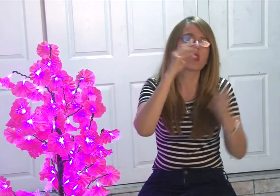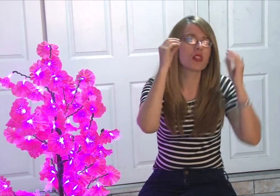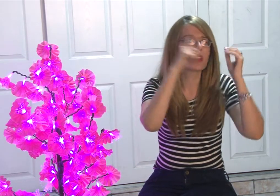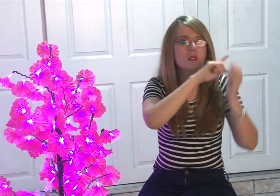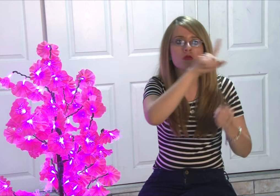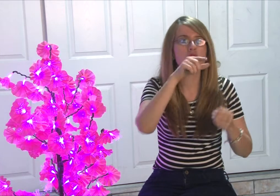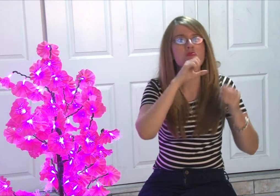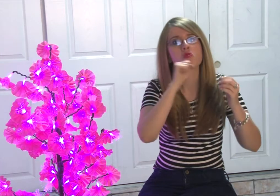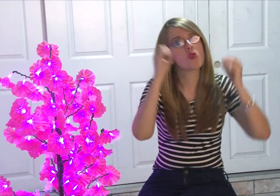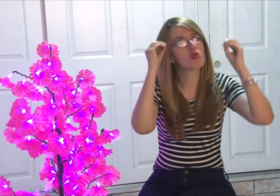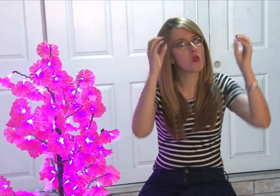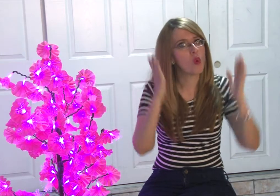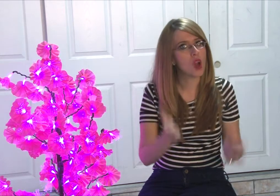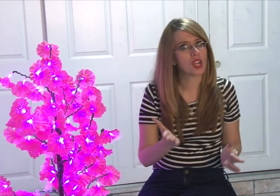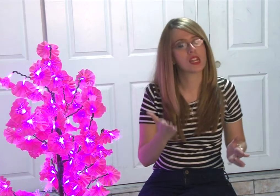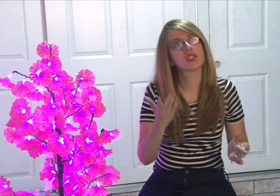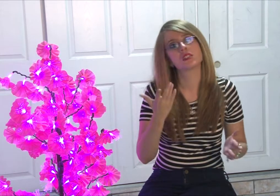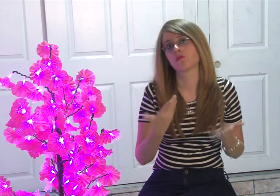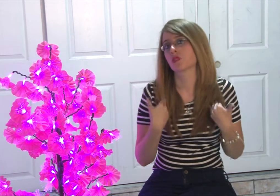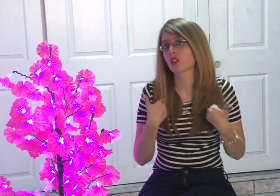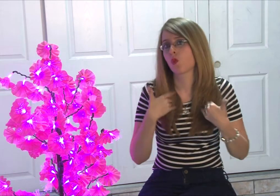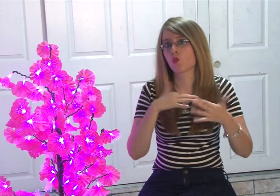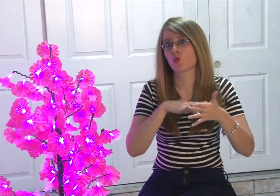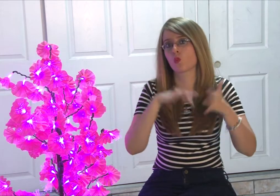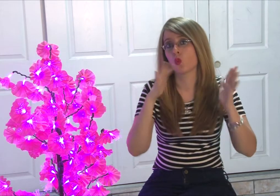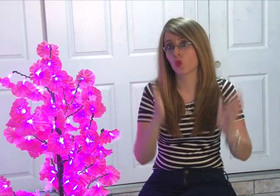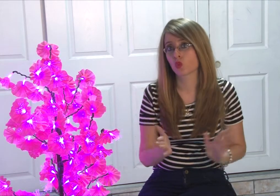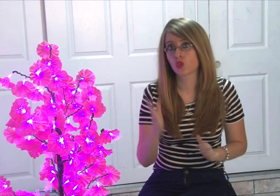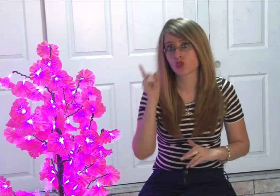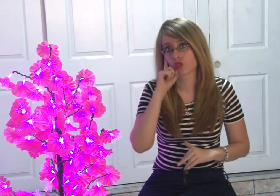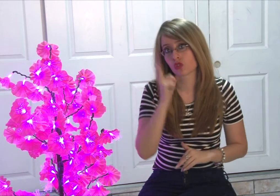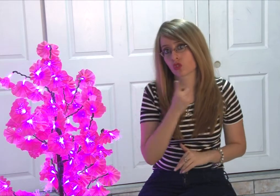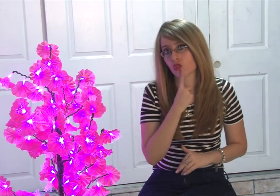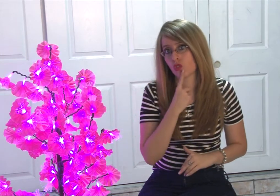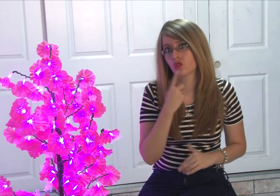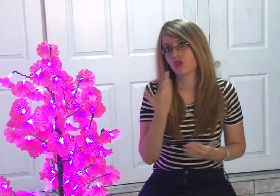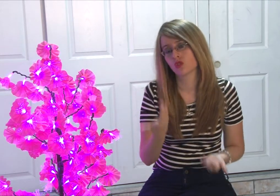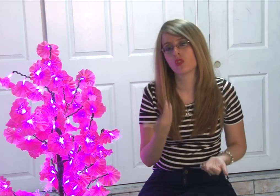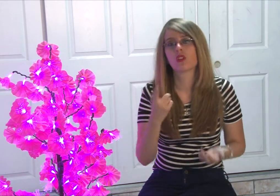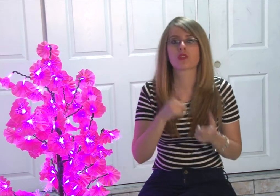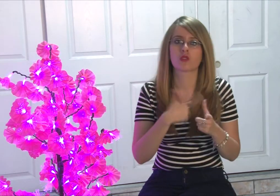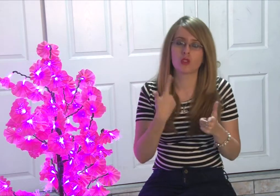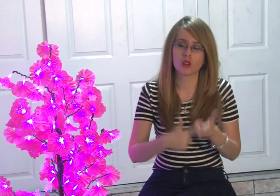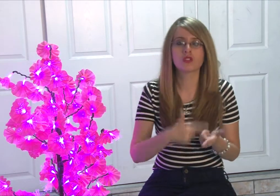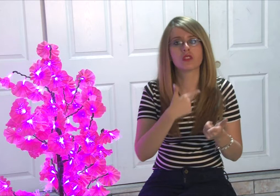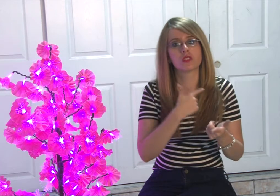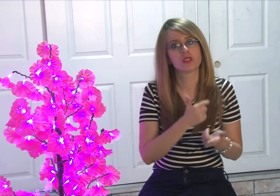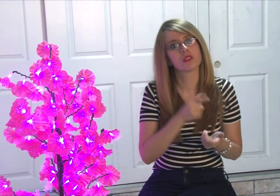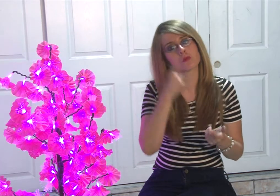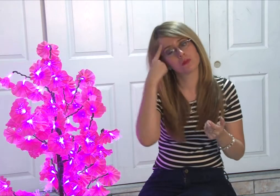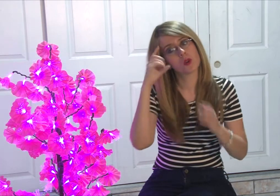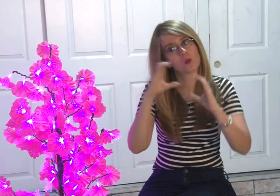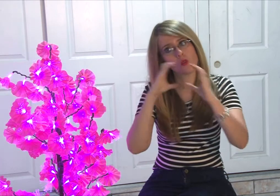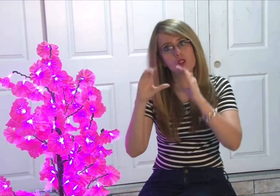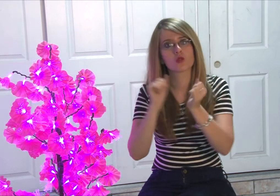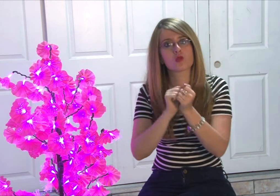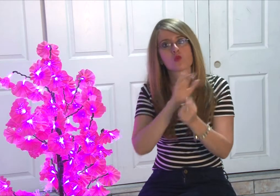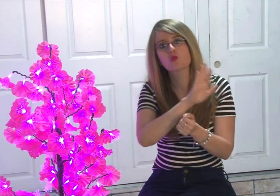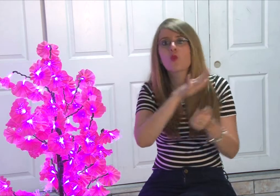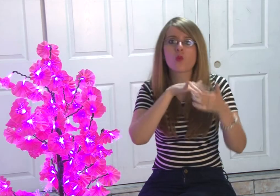profesores, profesores de sordos en las universidades para que